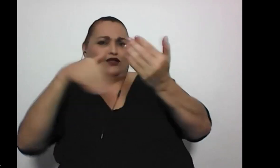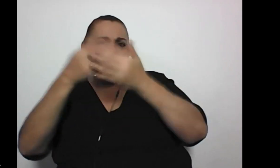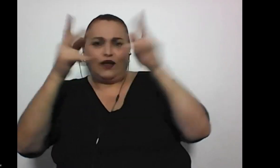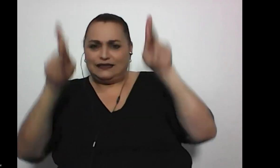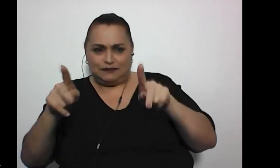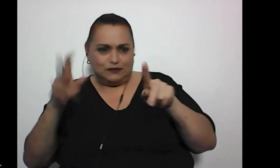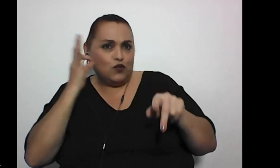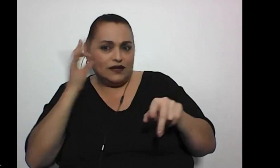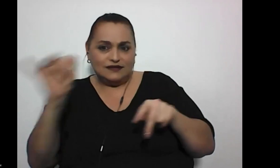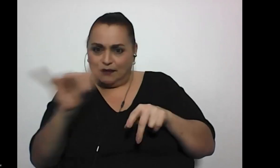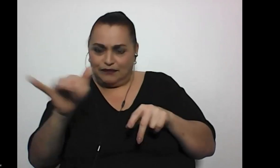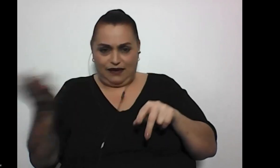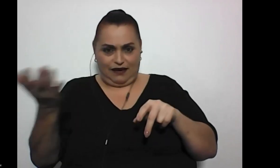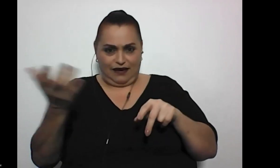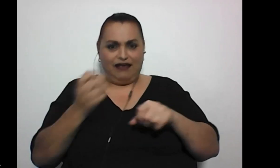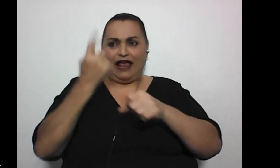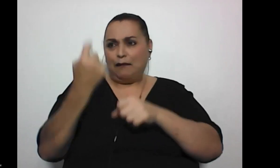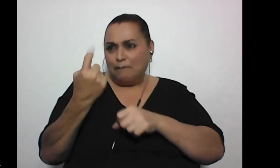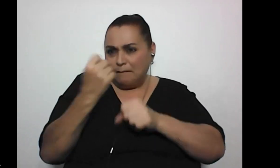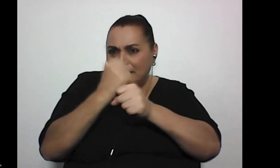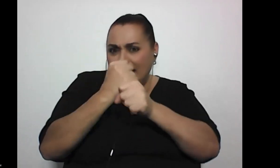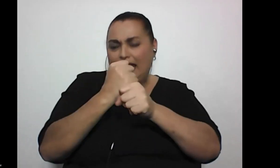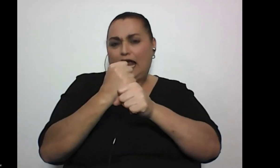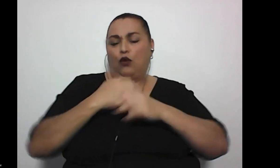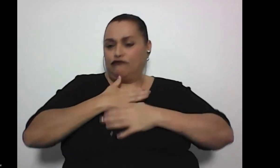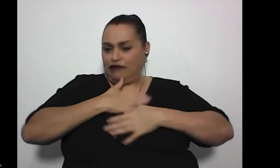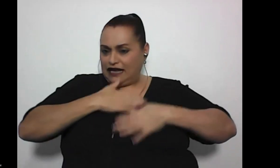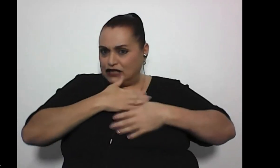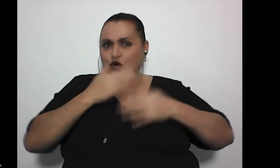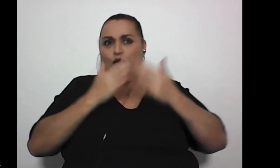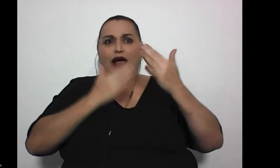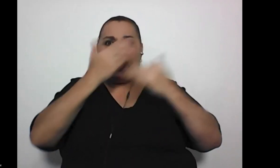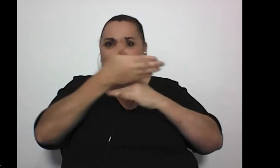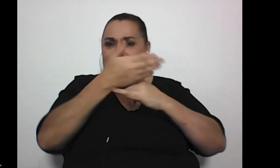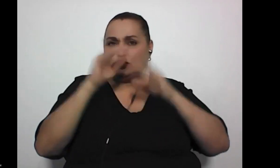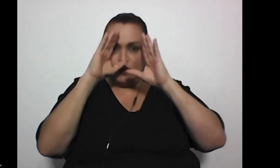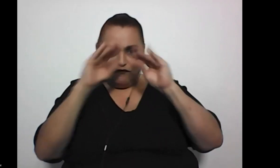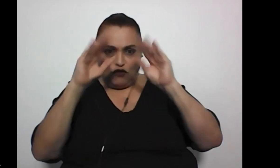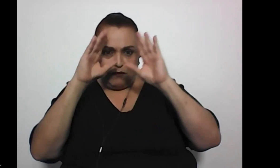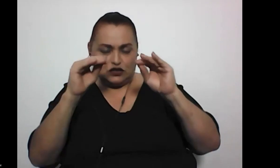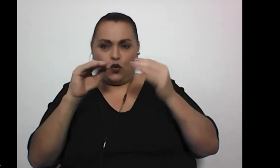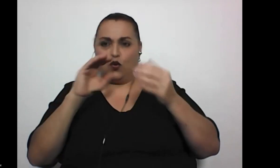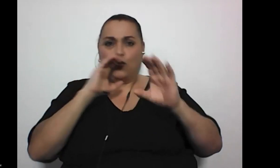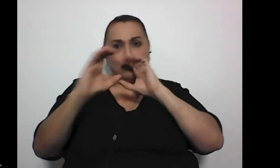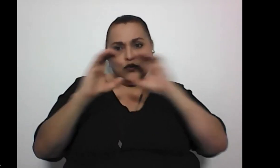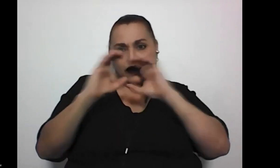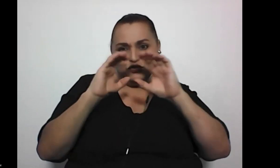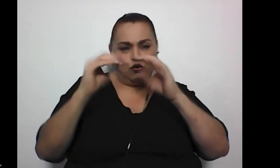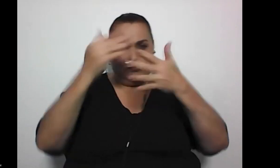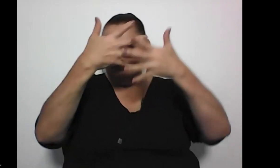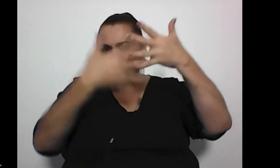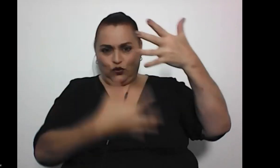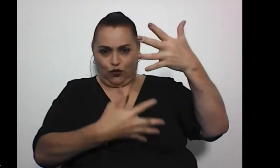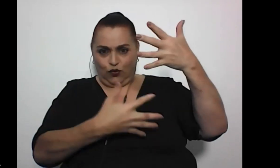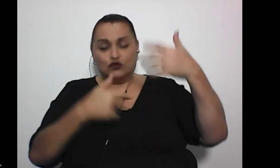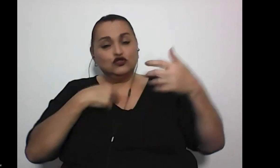también, ¿verdad? y no solo el empleo y la represión o el acceso a la información no a la comunicación yo